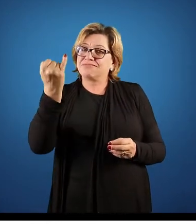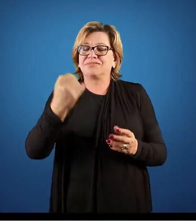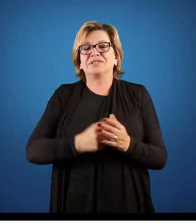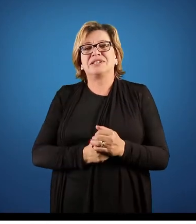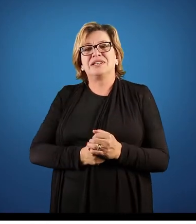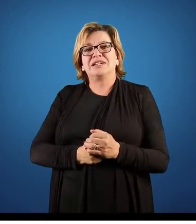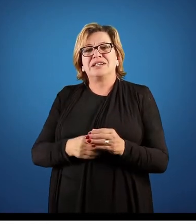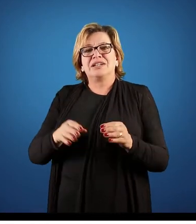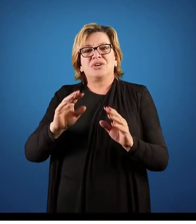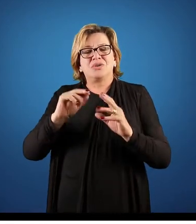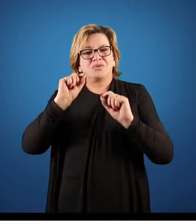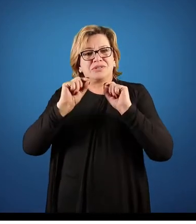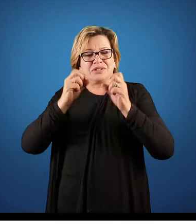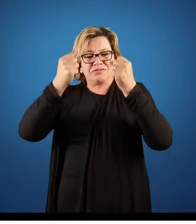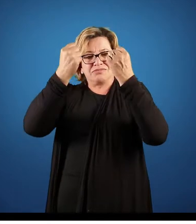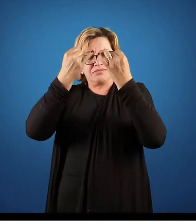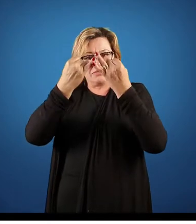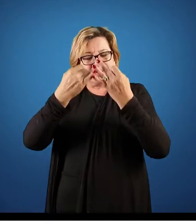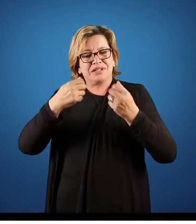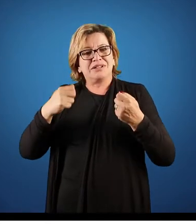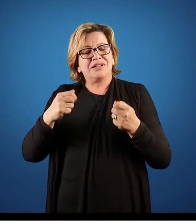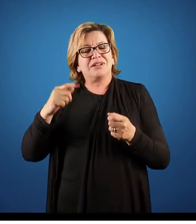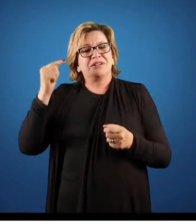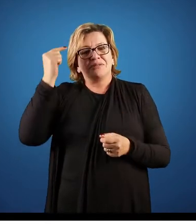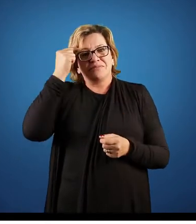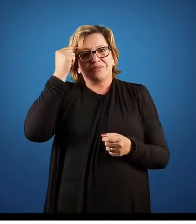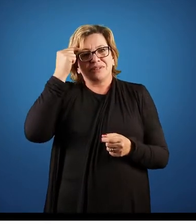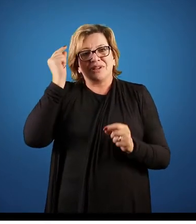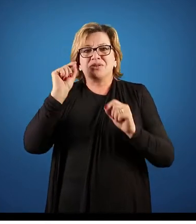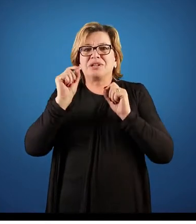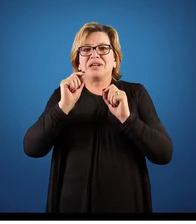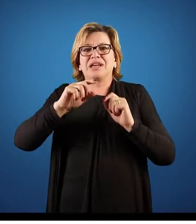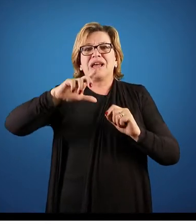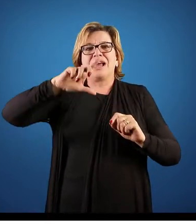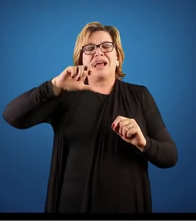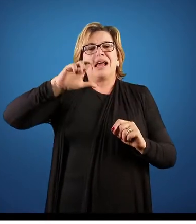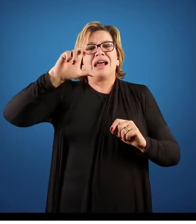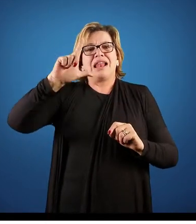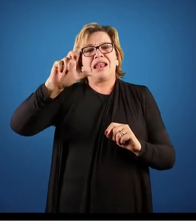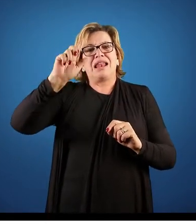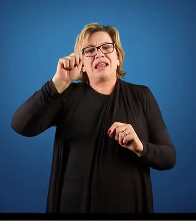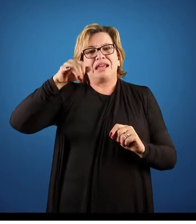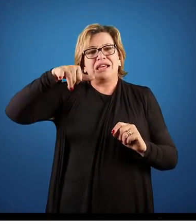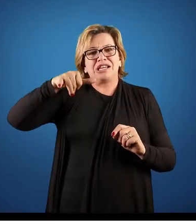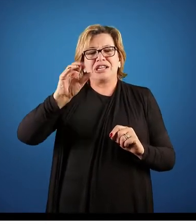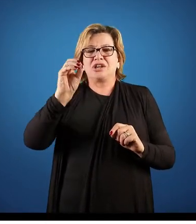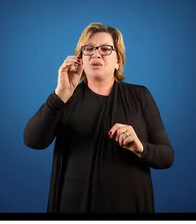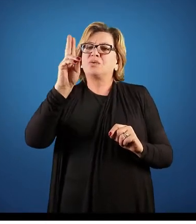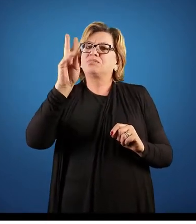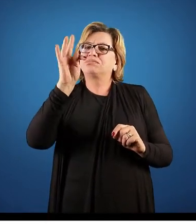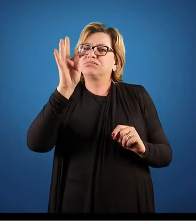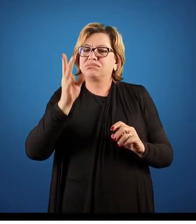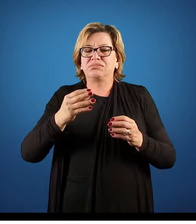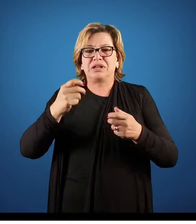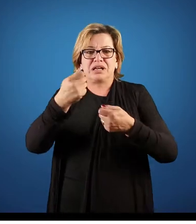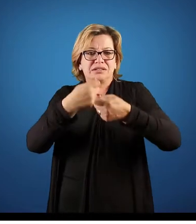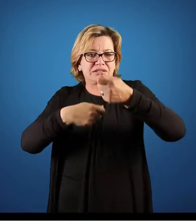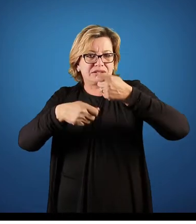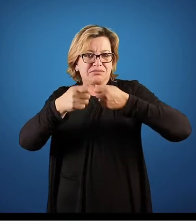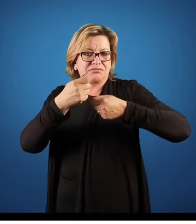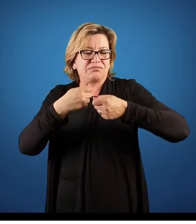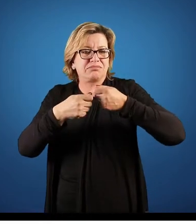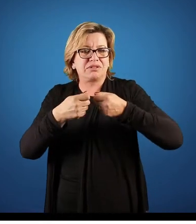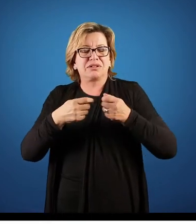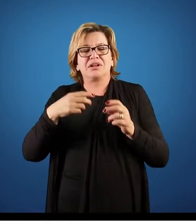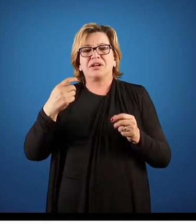Isso tudo que nós estamos falando, a gente tem que pensar num layout administrativo. Então vamos pensar que eu preciso lá